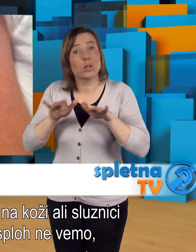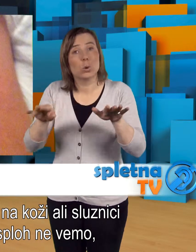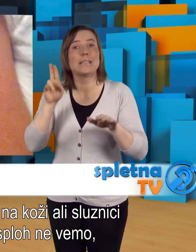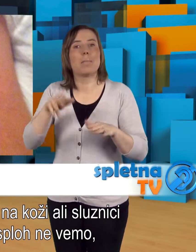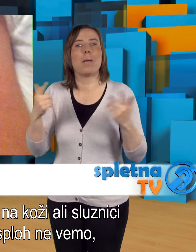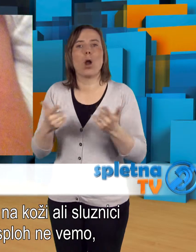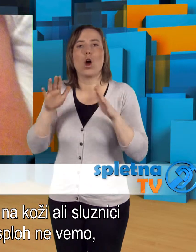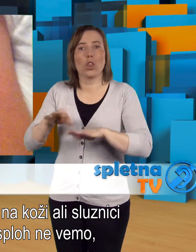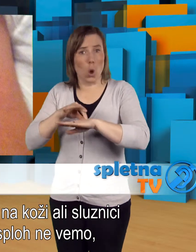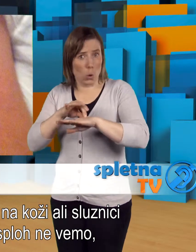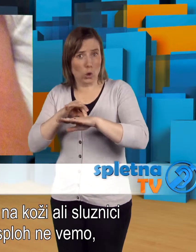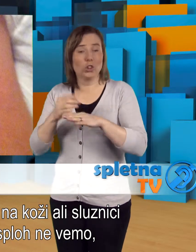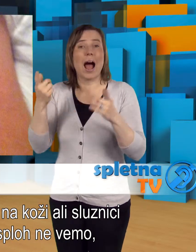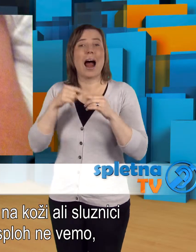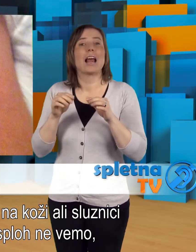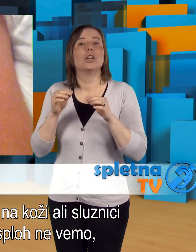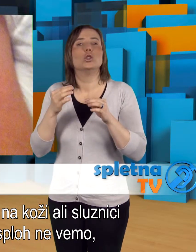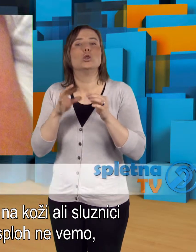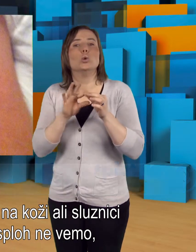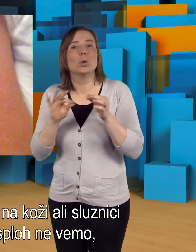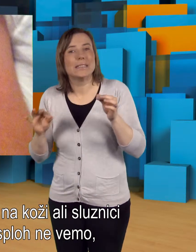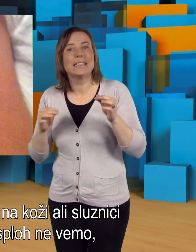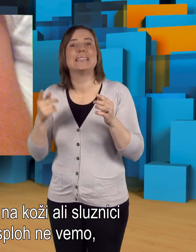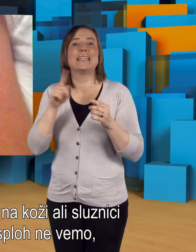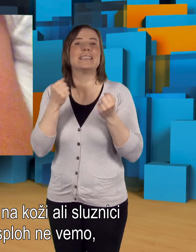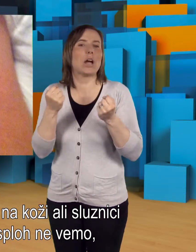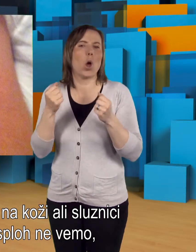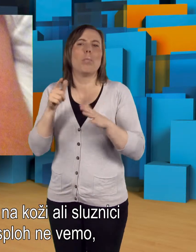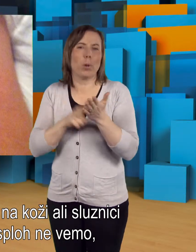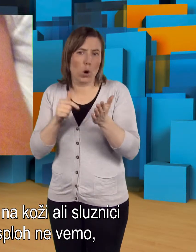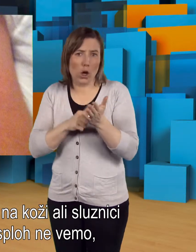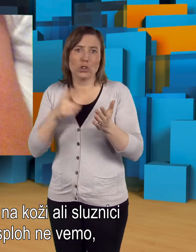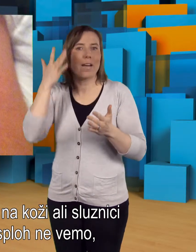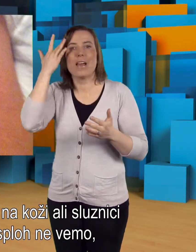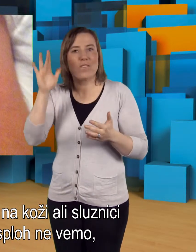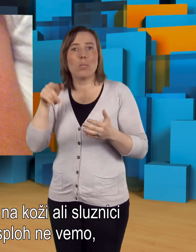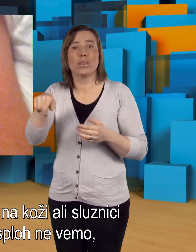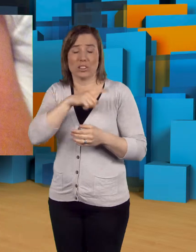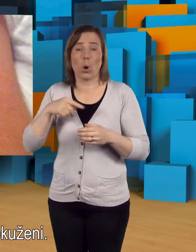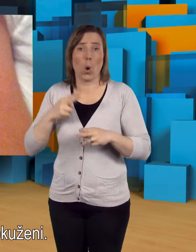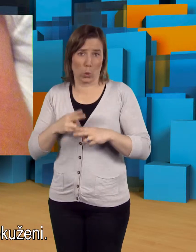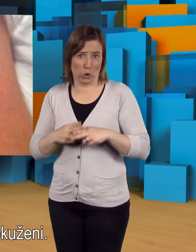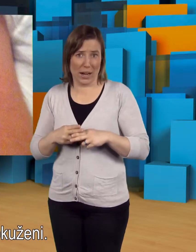Viruse imamo lahko na koži ali sluznici in zelo pogosto sploh ne vemo, da smo okuženi.